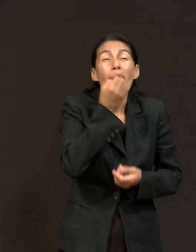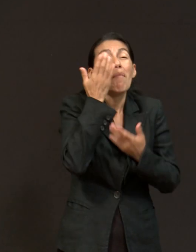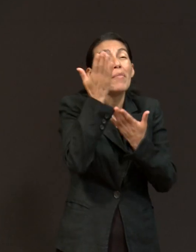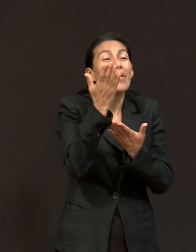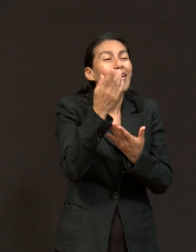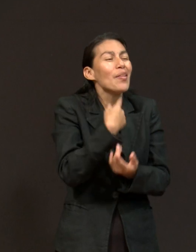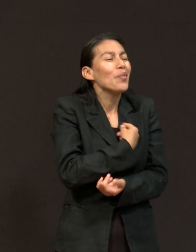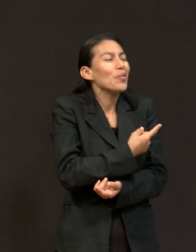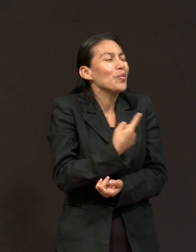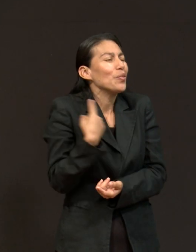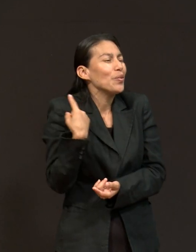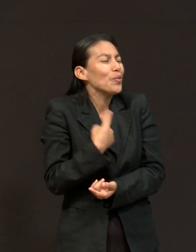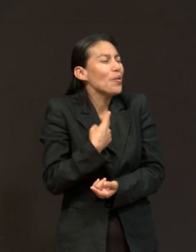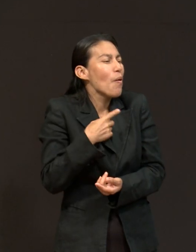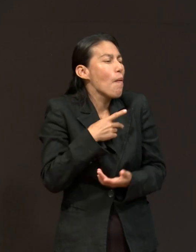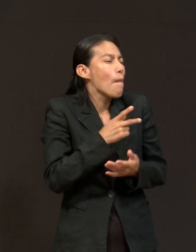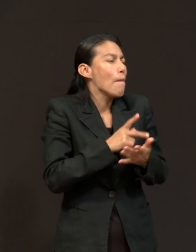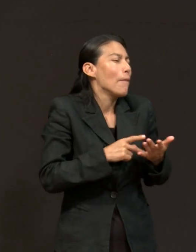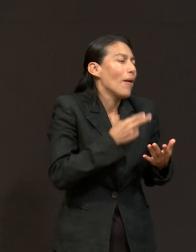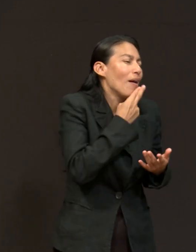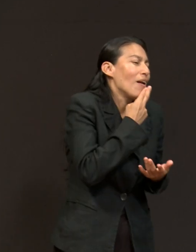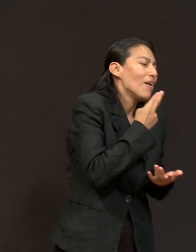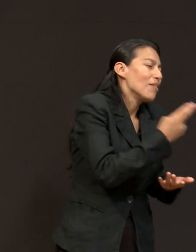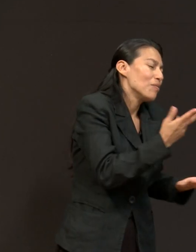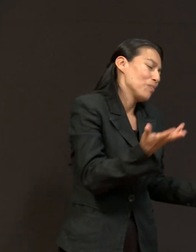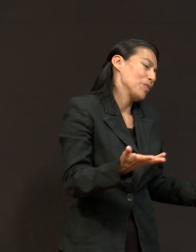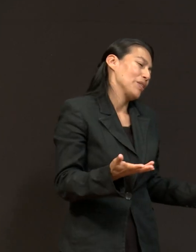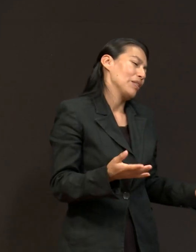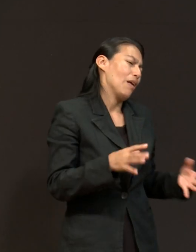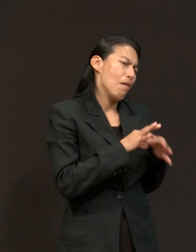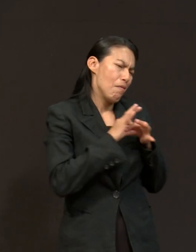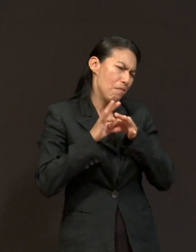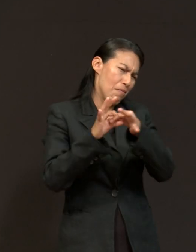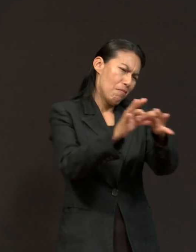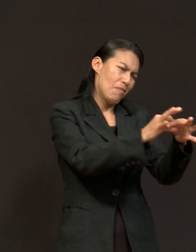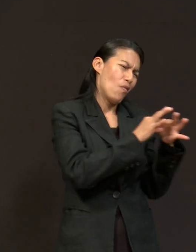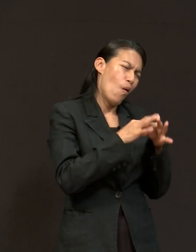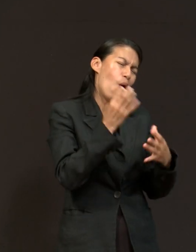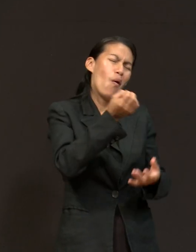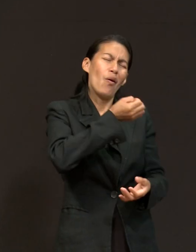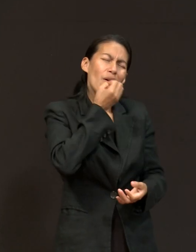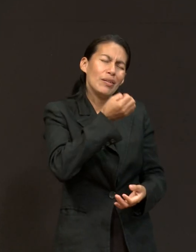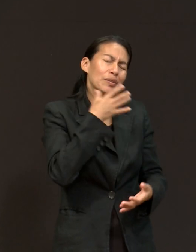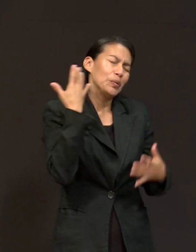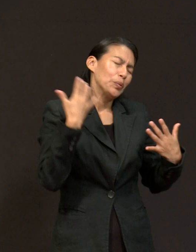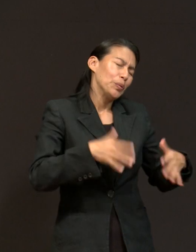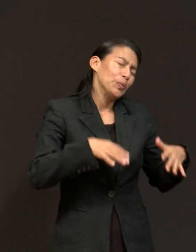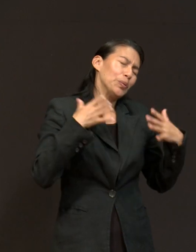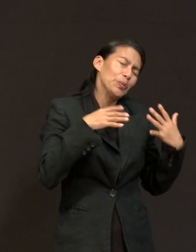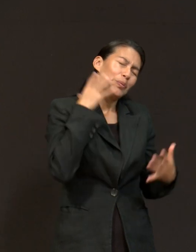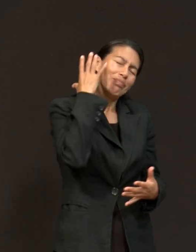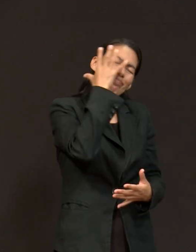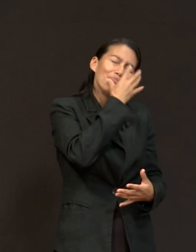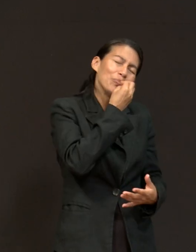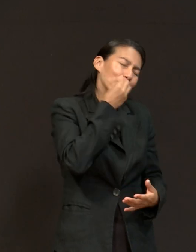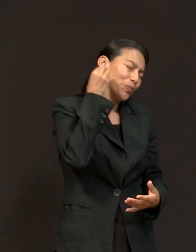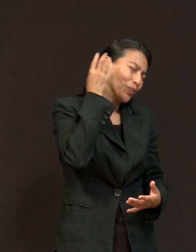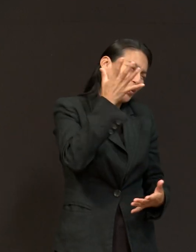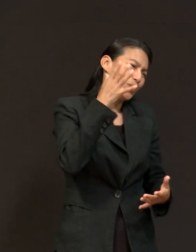misma manera, nuestra vida se vuelve una red de oraciones. Así es. Maravilloso. Ese es el reino de